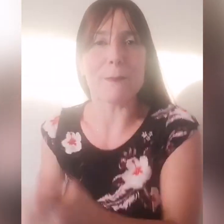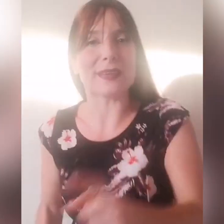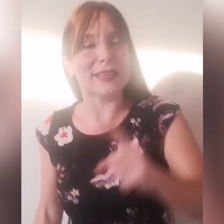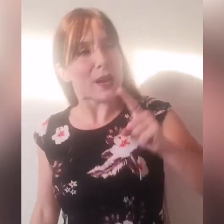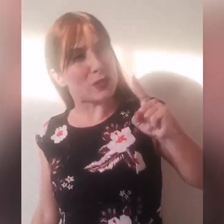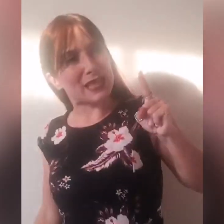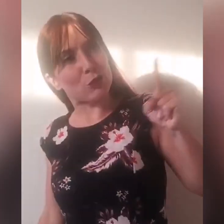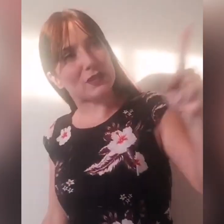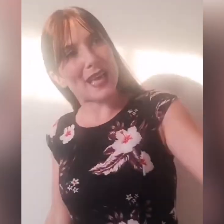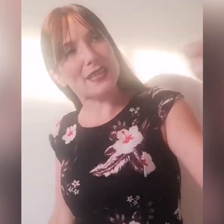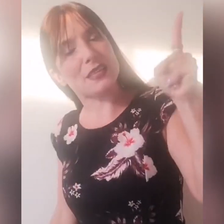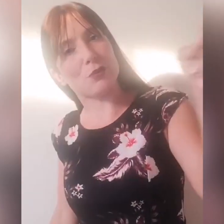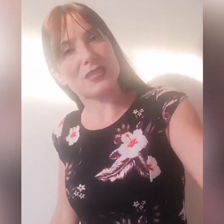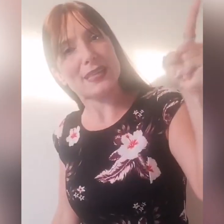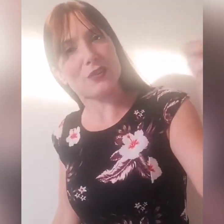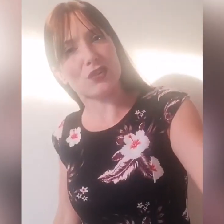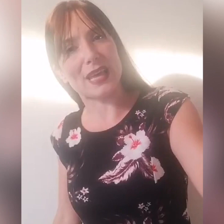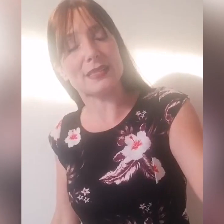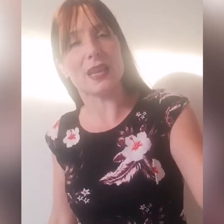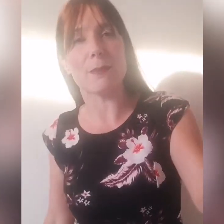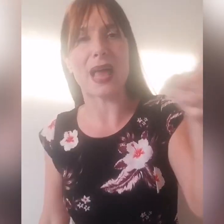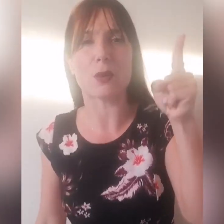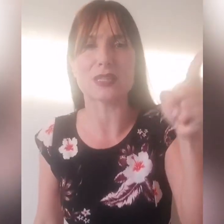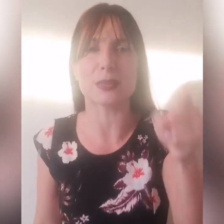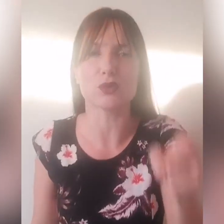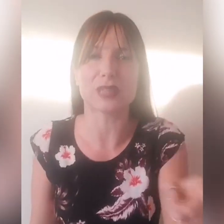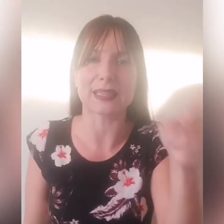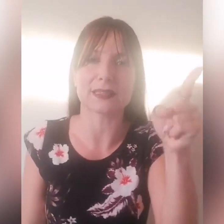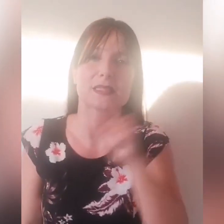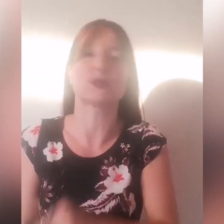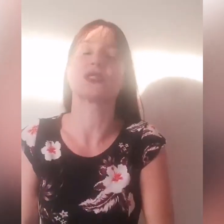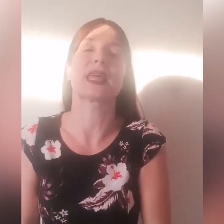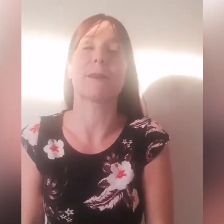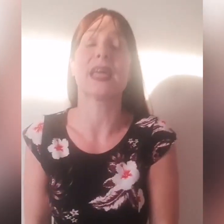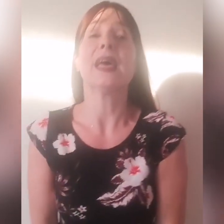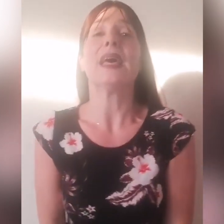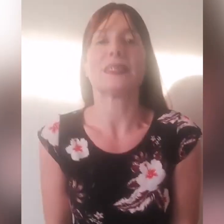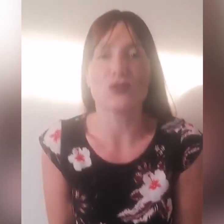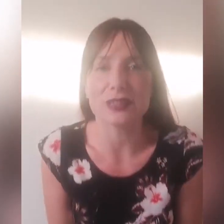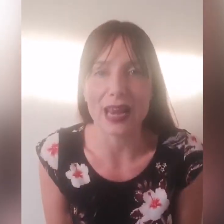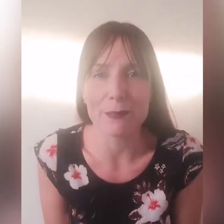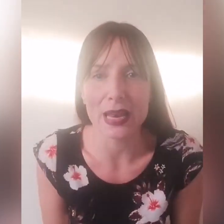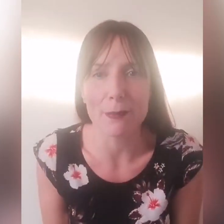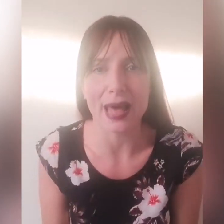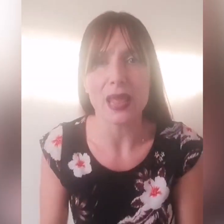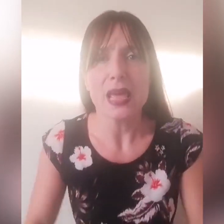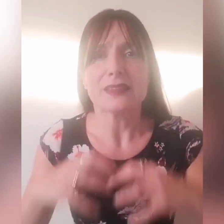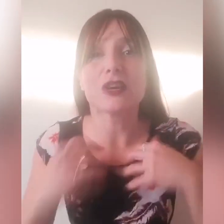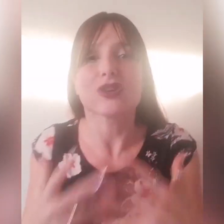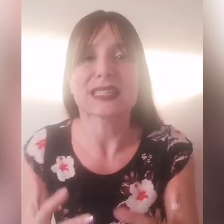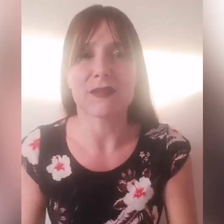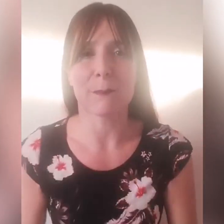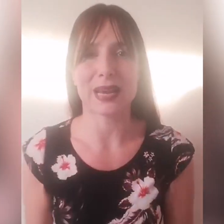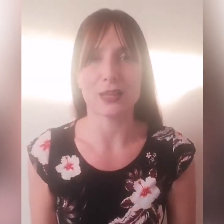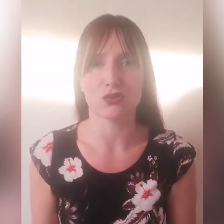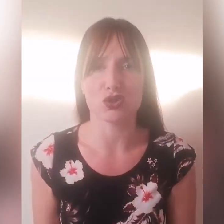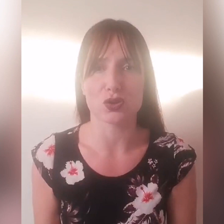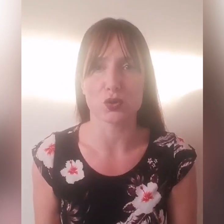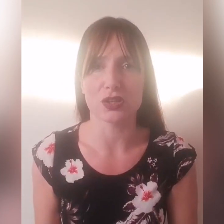per dire a questa montagna di spostarsi e gettarsi nel mare, questa montagna si sposterebbe e si getterebbe nel mare, di cosa stava parlando Gesù e i suoi